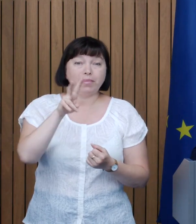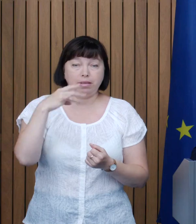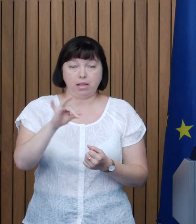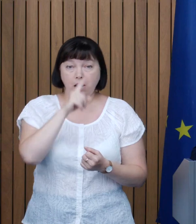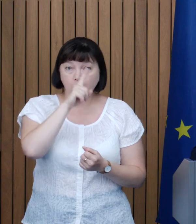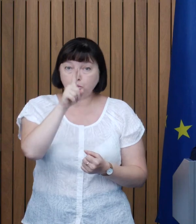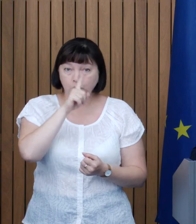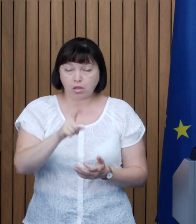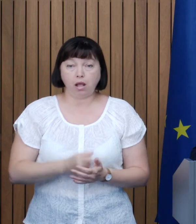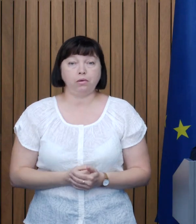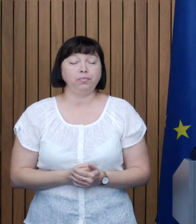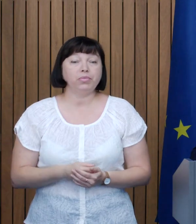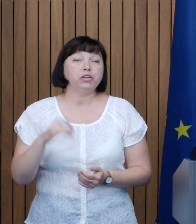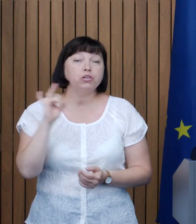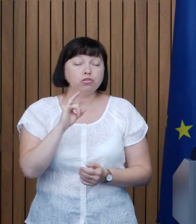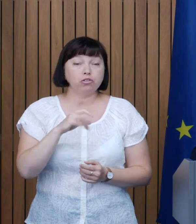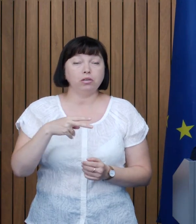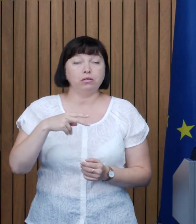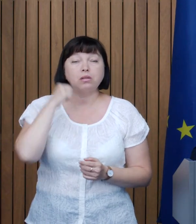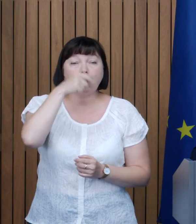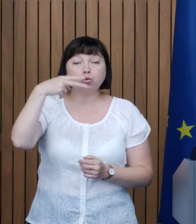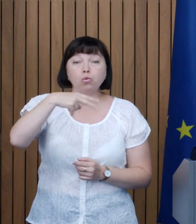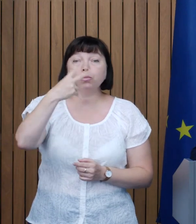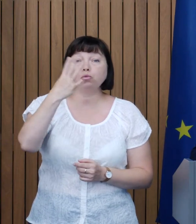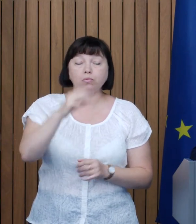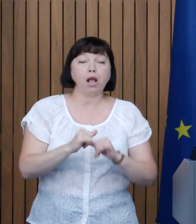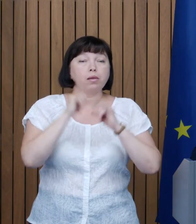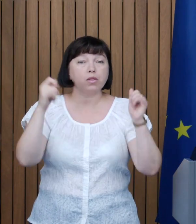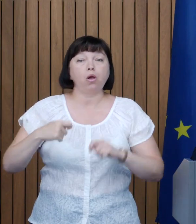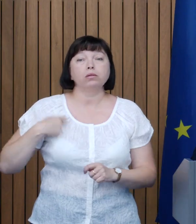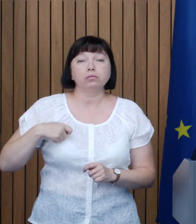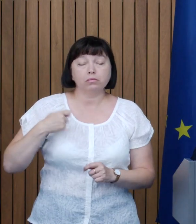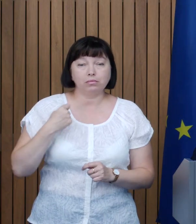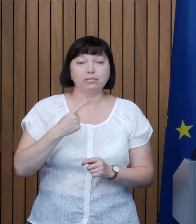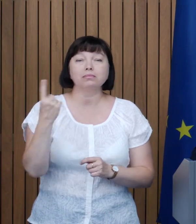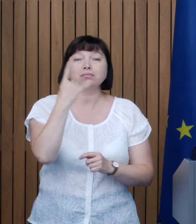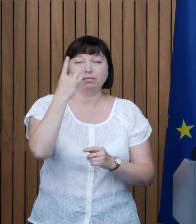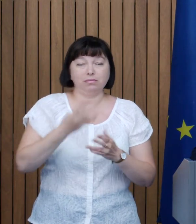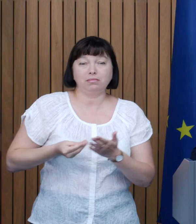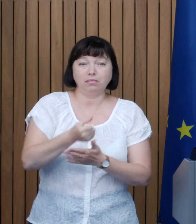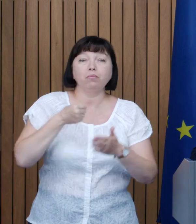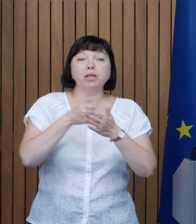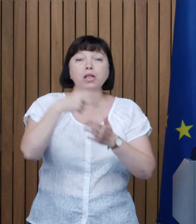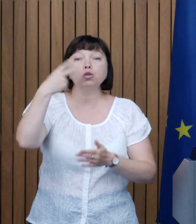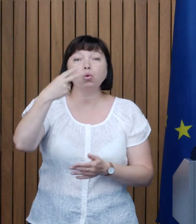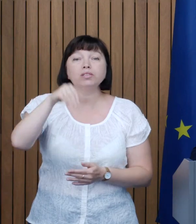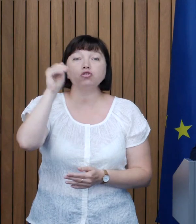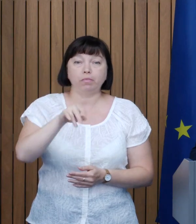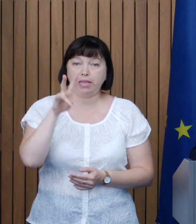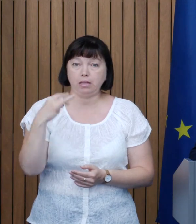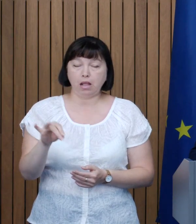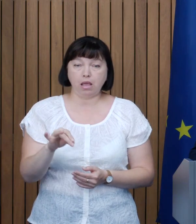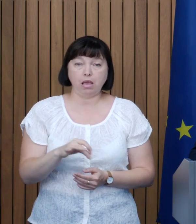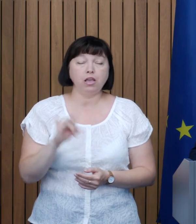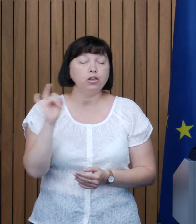Și în anul 2024 am crescut indemnizația unică la naștere până la 20.000 de lei